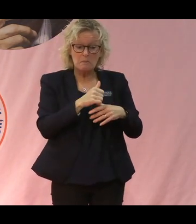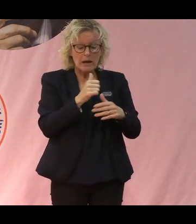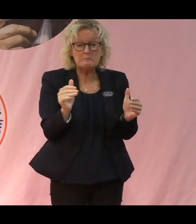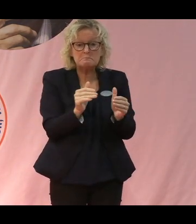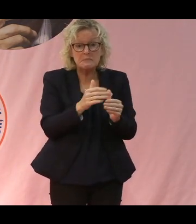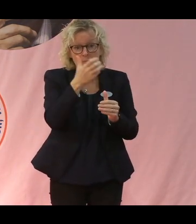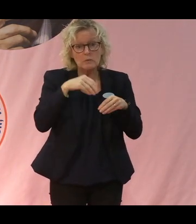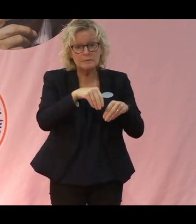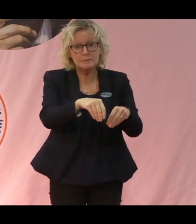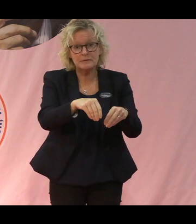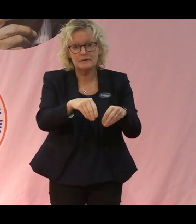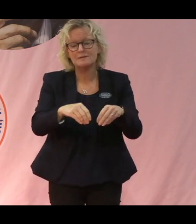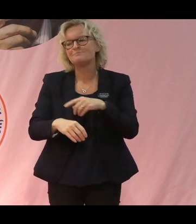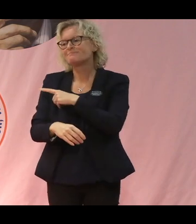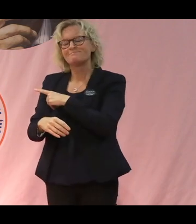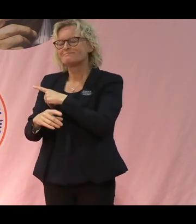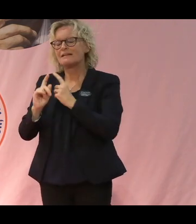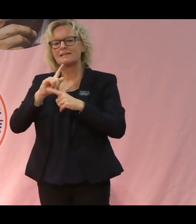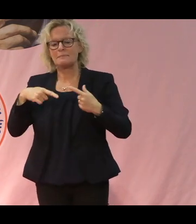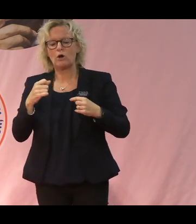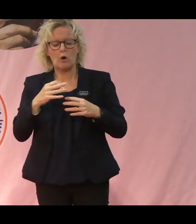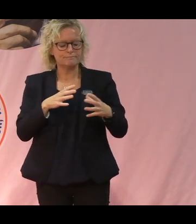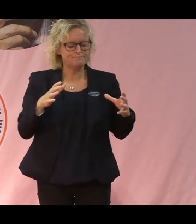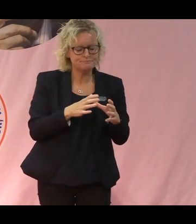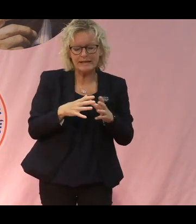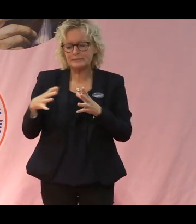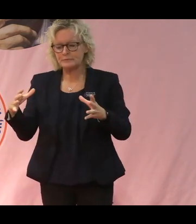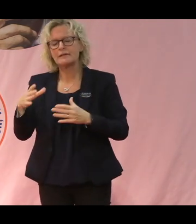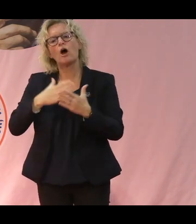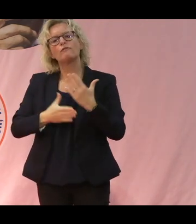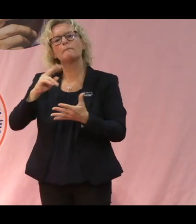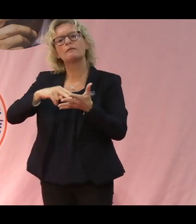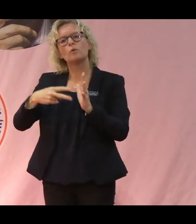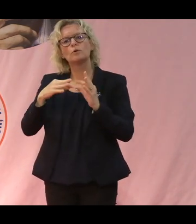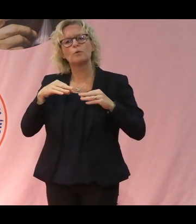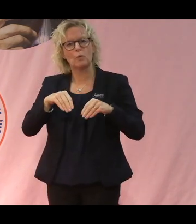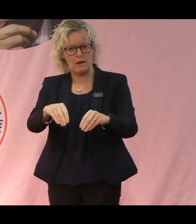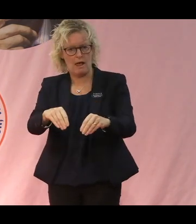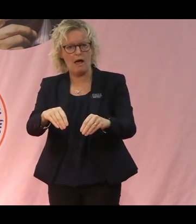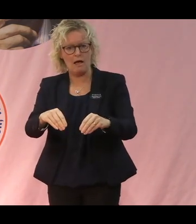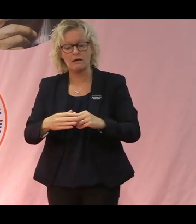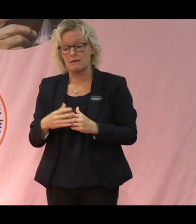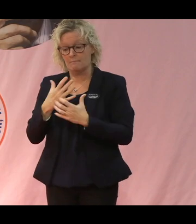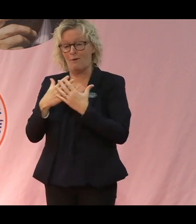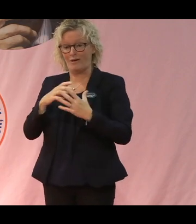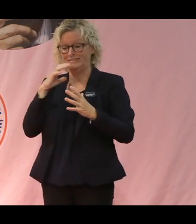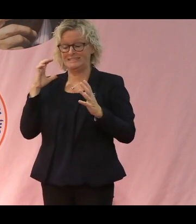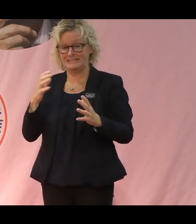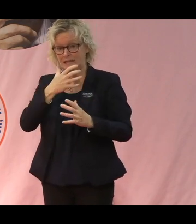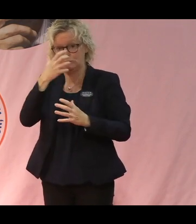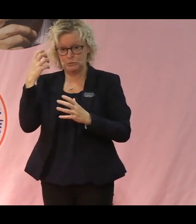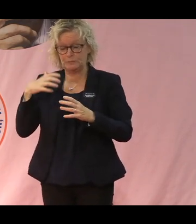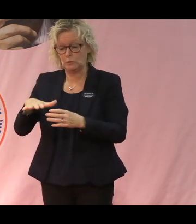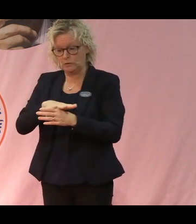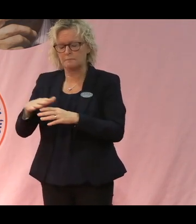Jag skulle säga att skalan kanske inte är det viktigaste, utan hur man odlar. Vi har ju jättemycket storskaliga jordbruk som producerar